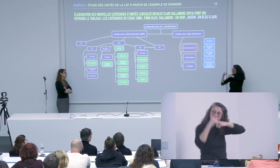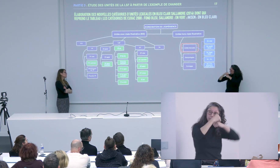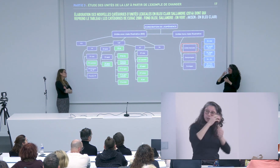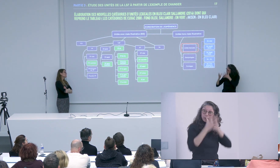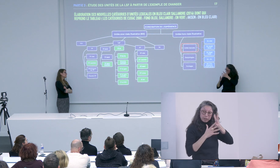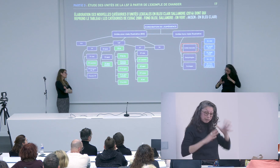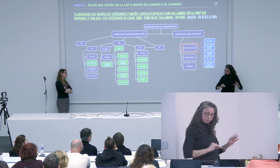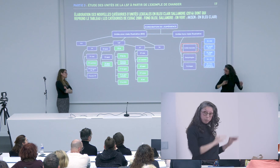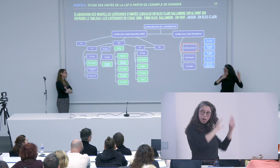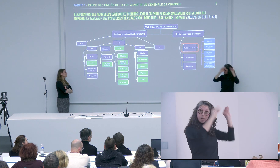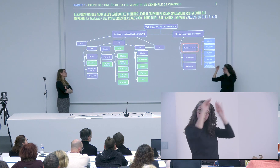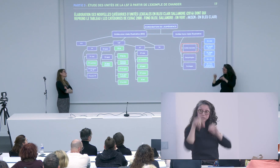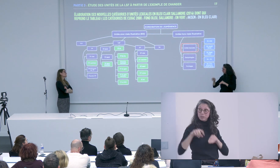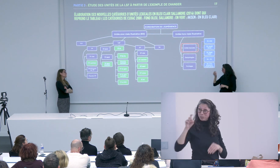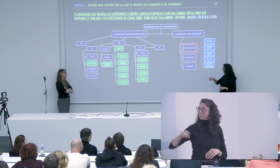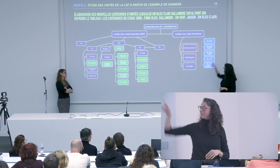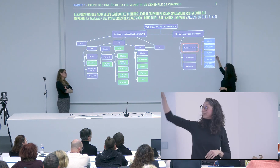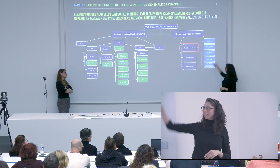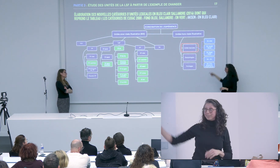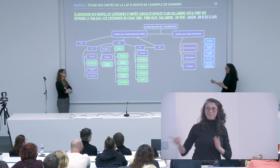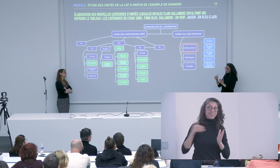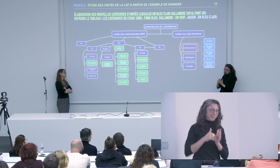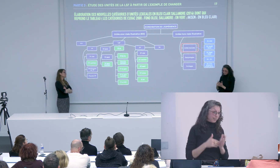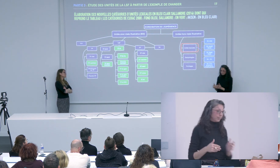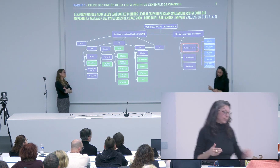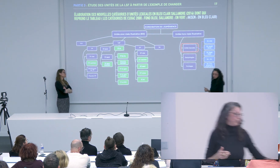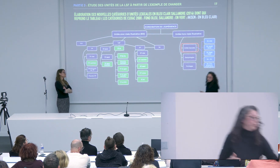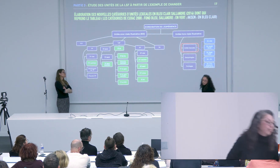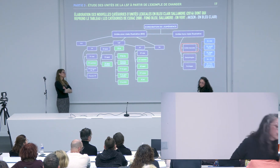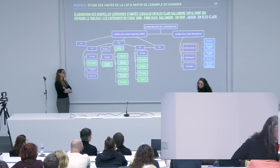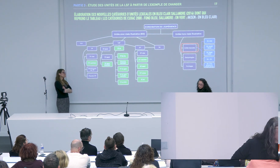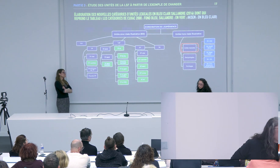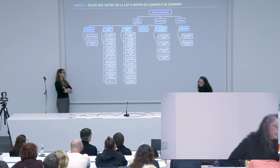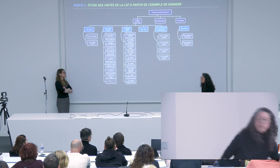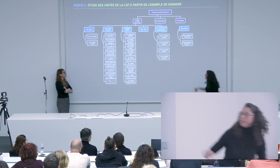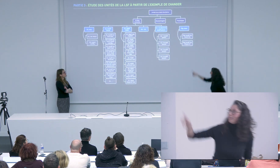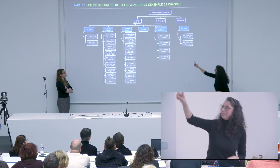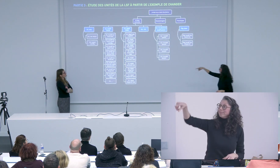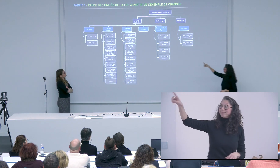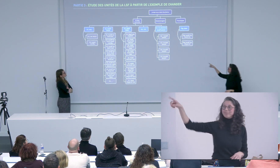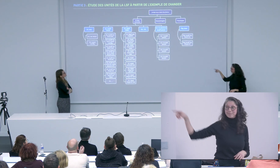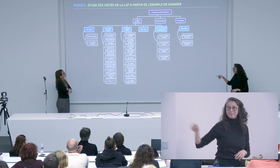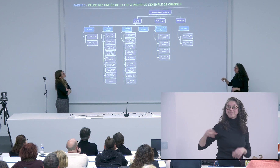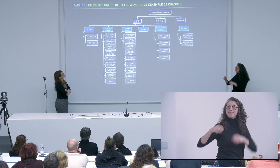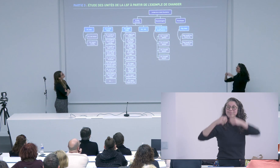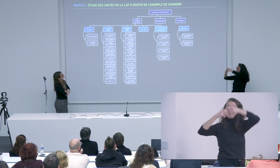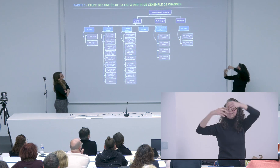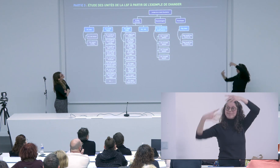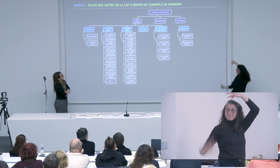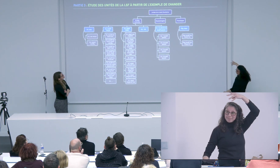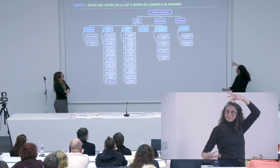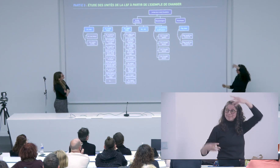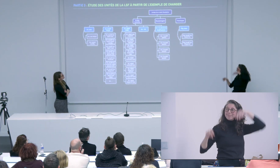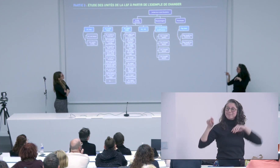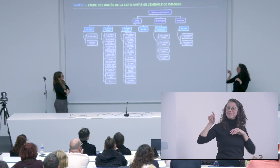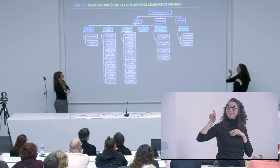cadre du corpus ont montré qu'il manquait des choses et notamment il manquait des choses au niveau de l'analyse de l'espace de signation d